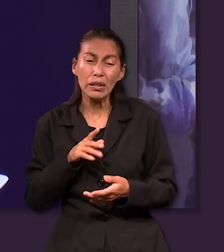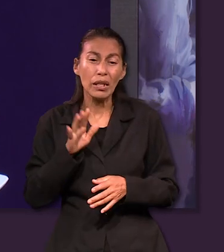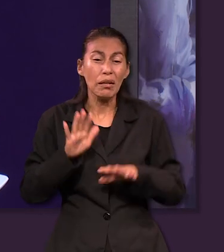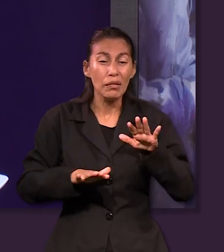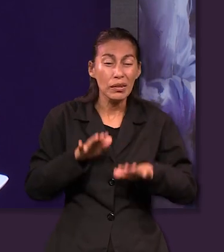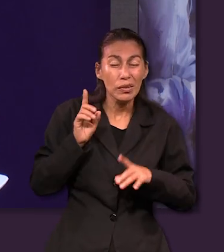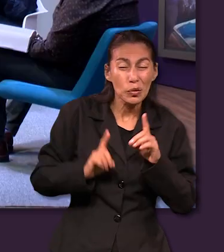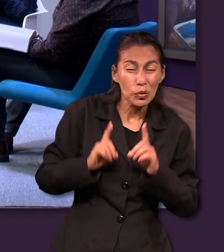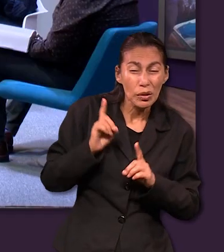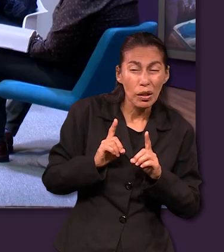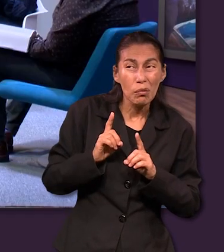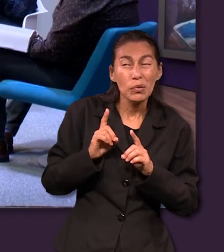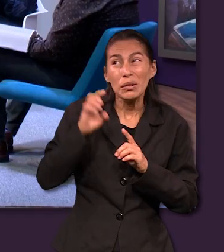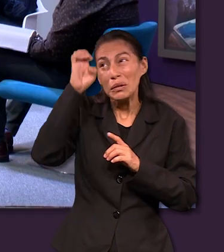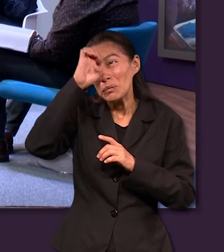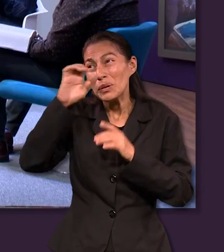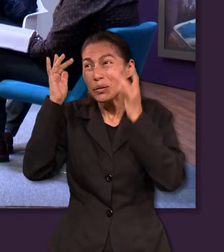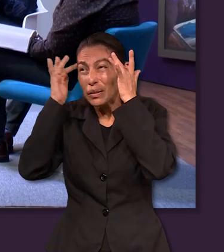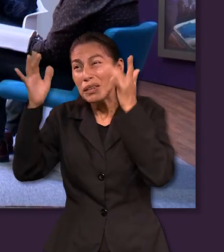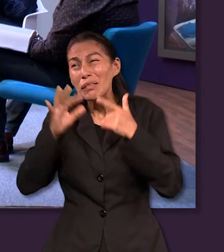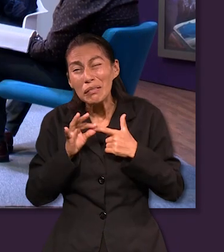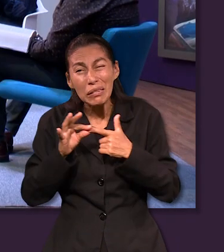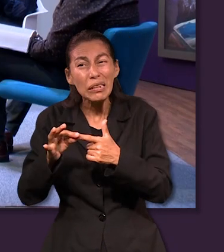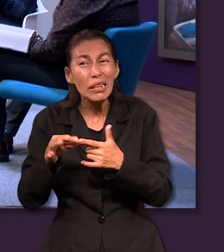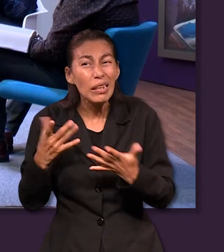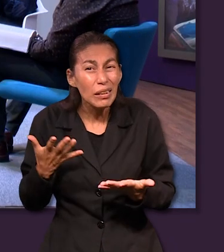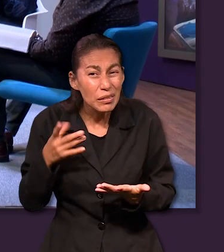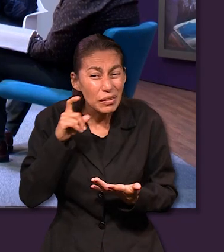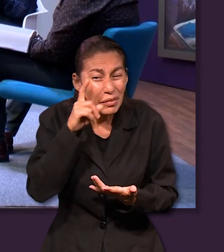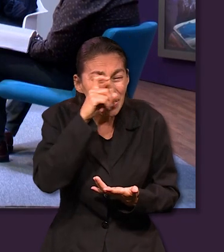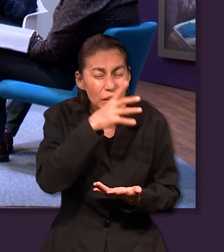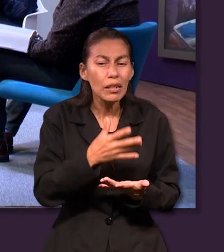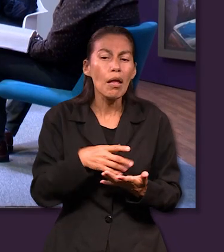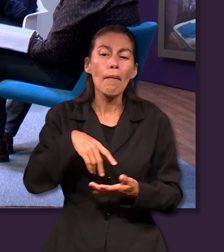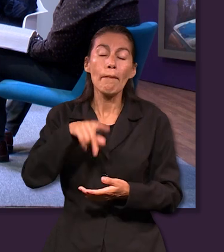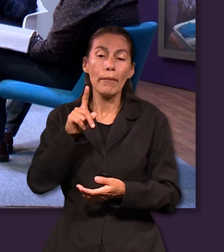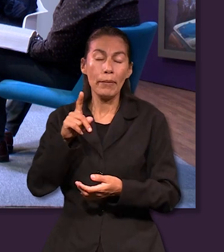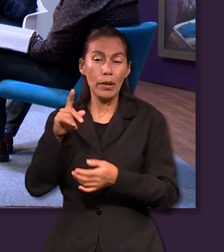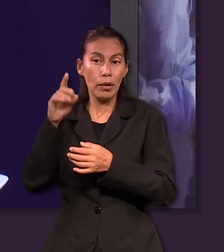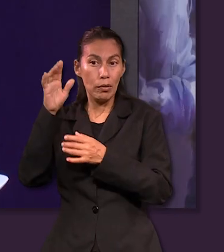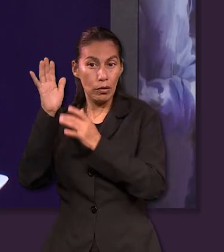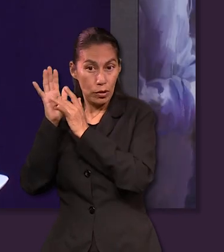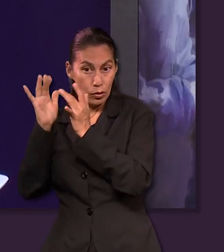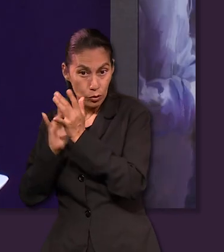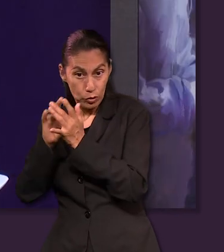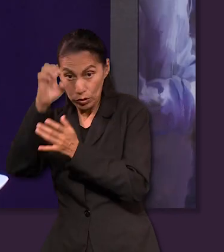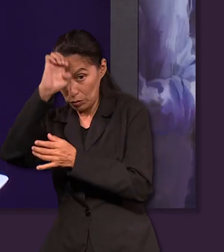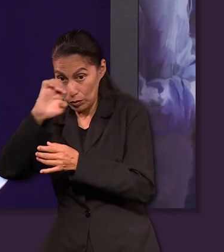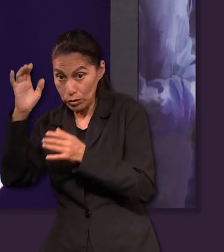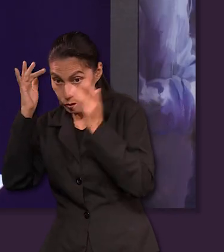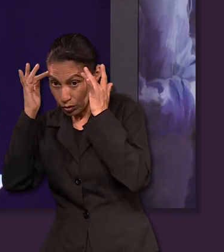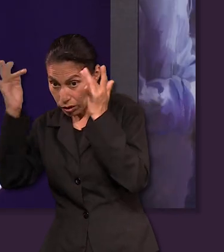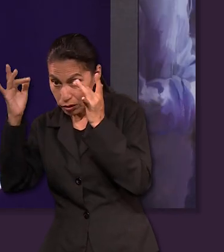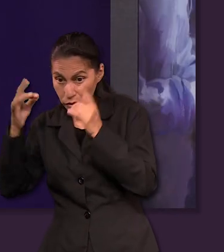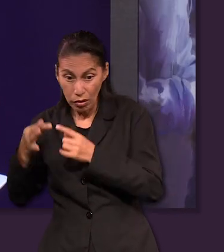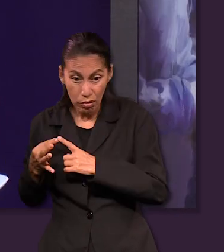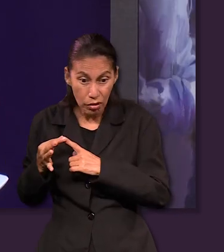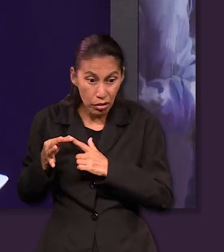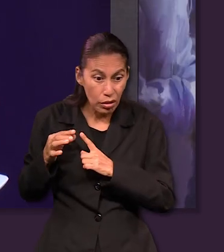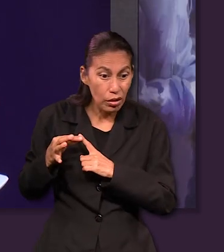pero fue la conducción del Espíritu la que llevó a Jesús al desierto para ser tentado por Satanás cuando Dios nos somete a